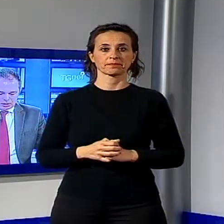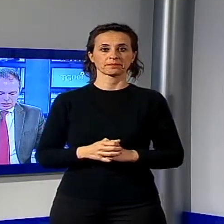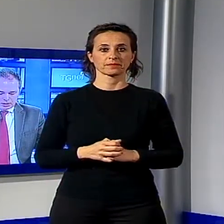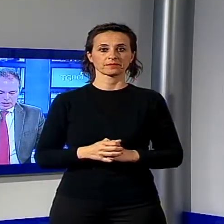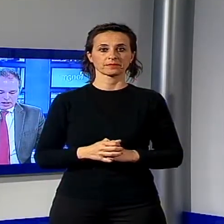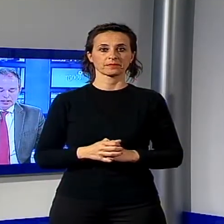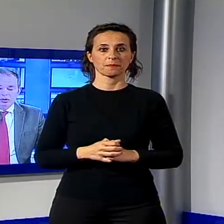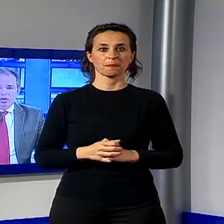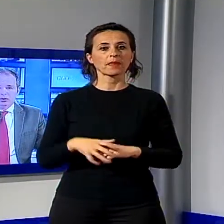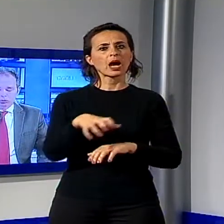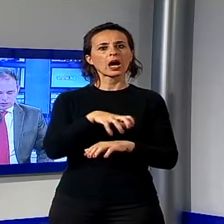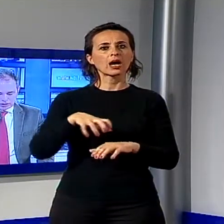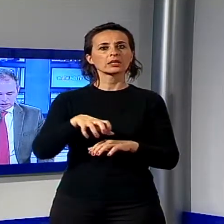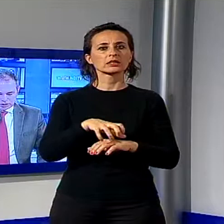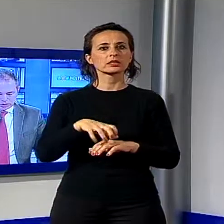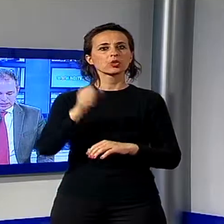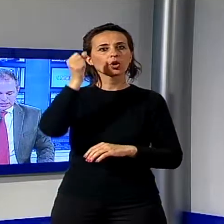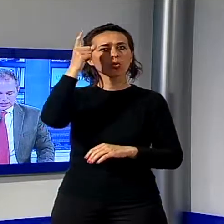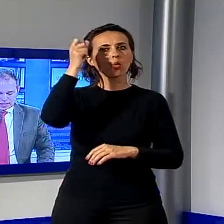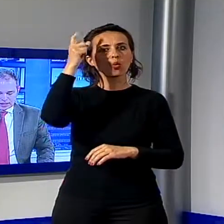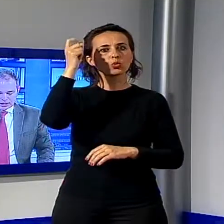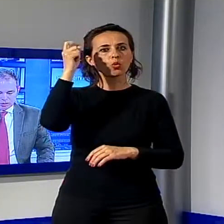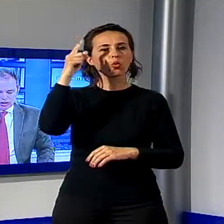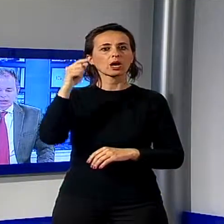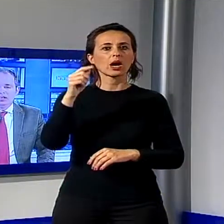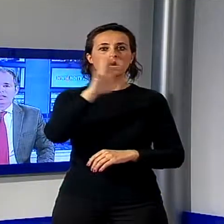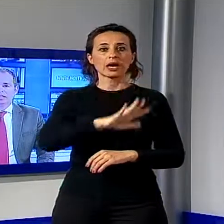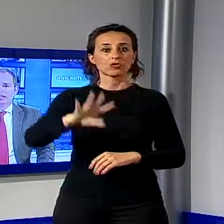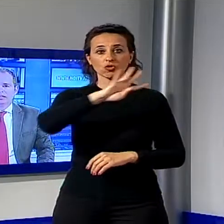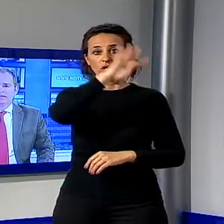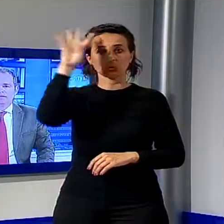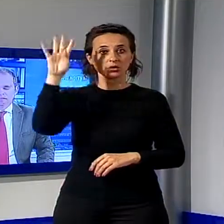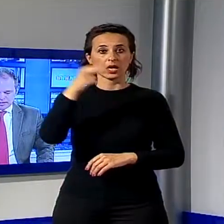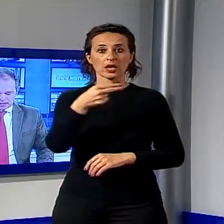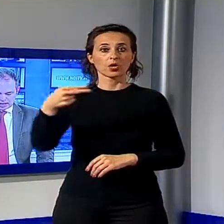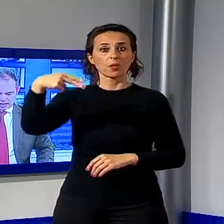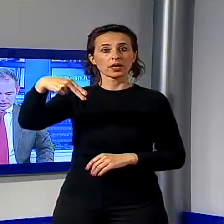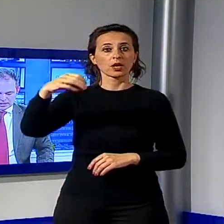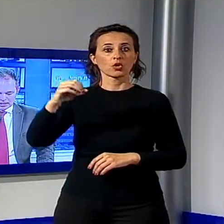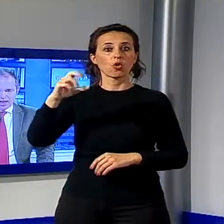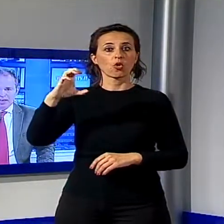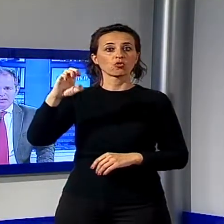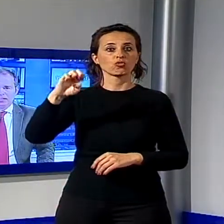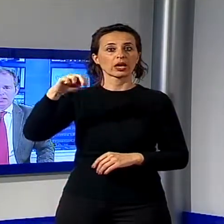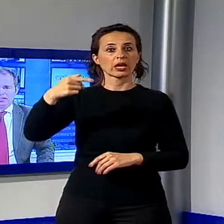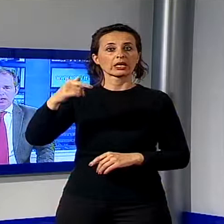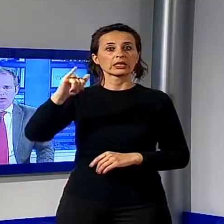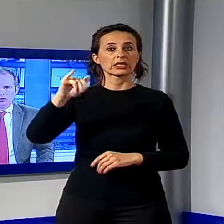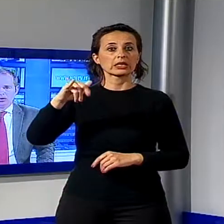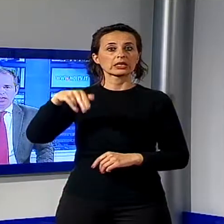L'assessore alla cultura della regione toscana Sara Nocentini si è recata in visita a Sant'Anna di Stazzema. Ci sono stati